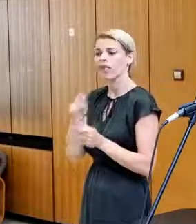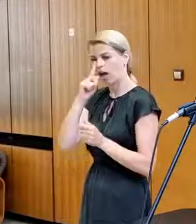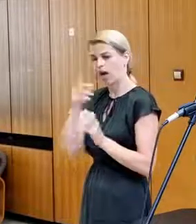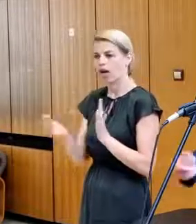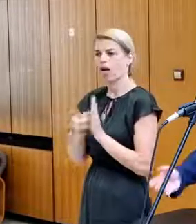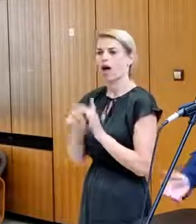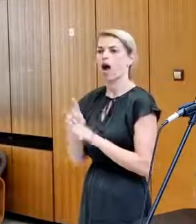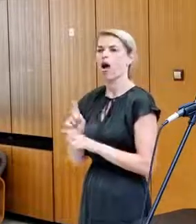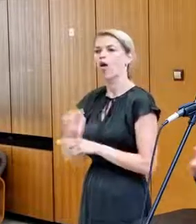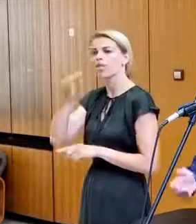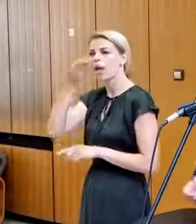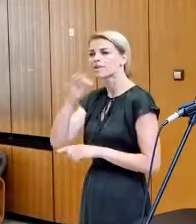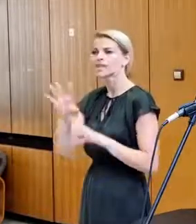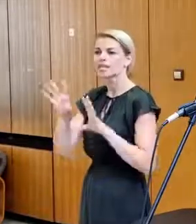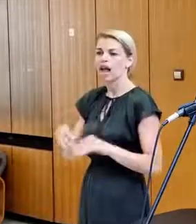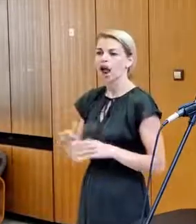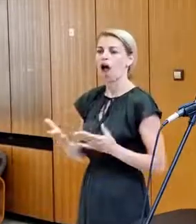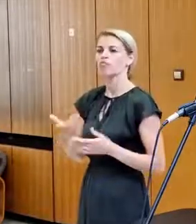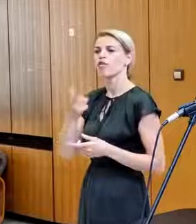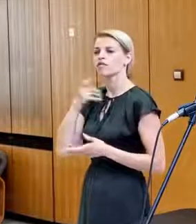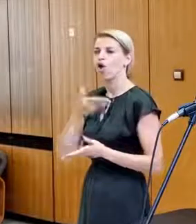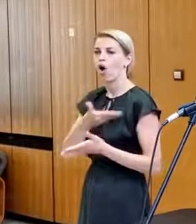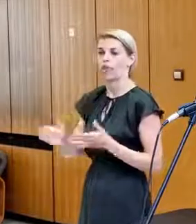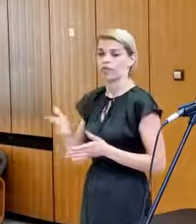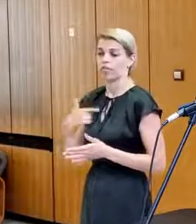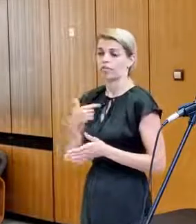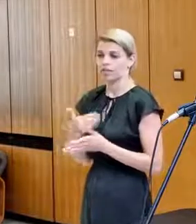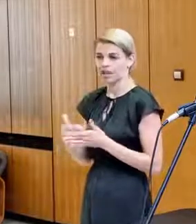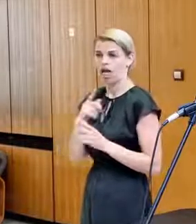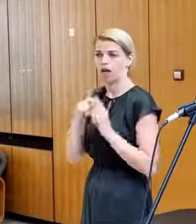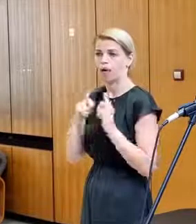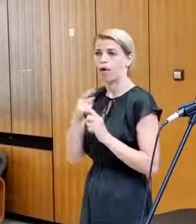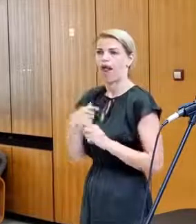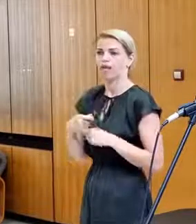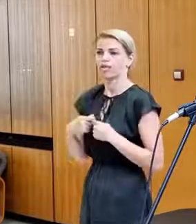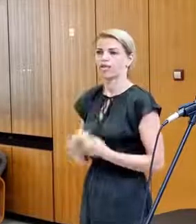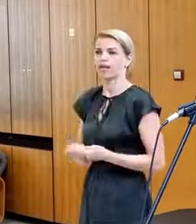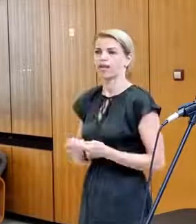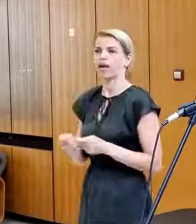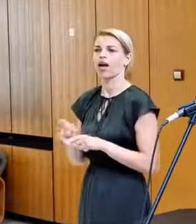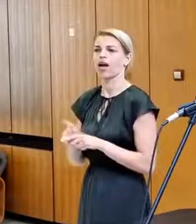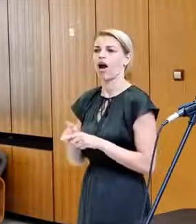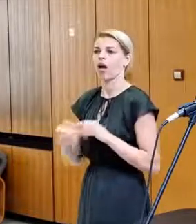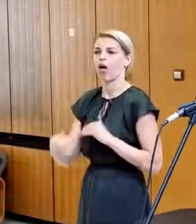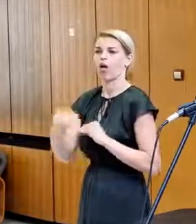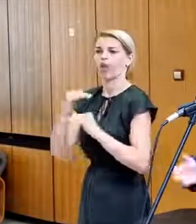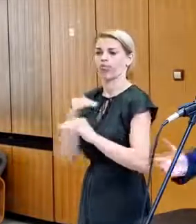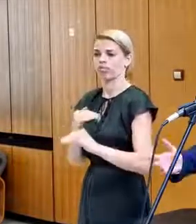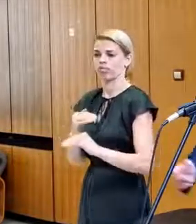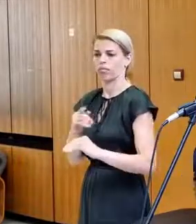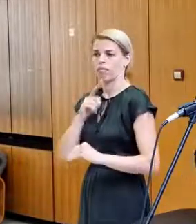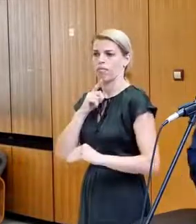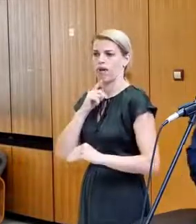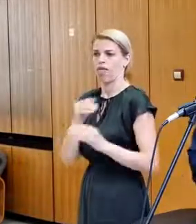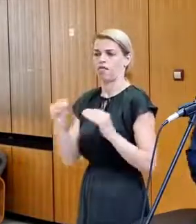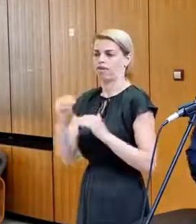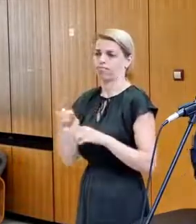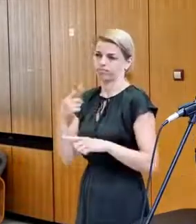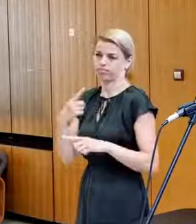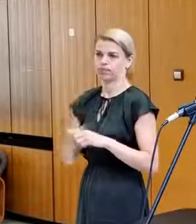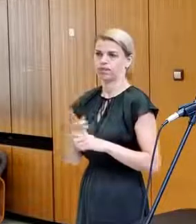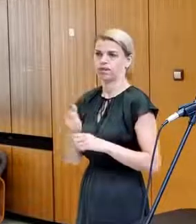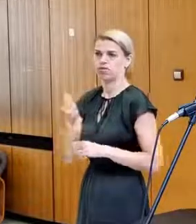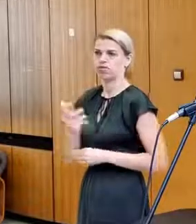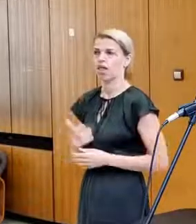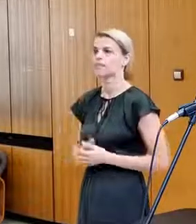zlyhali alebo že Slováci ich odmietli. My rokujeme, ale nedá sa postaviť tankový prápor na 15 kúsoch. Dobrý deň, pán,